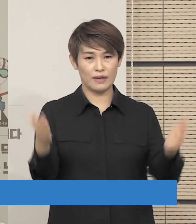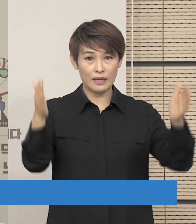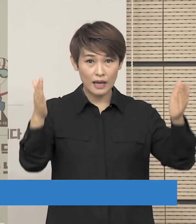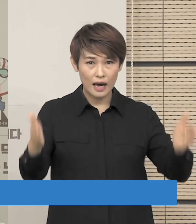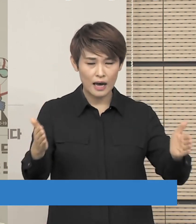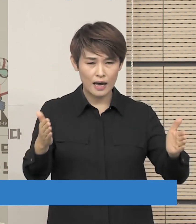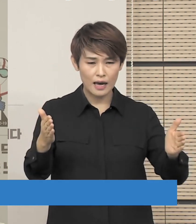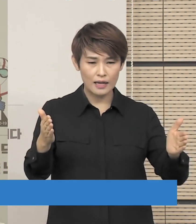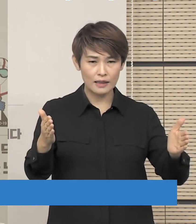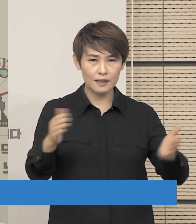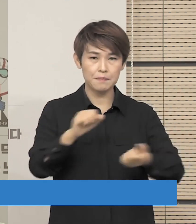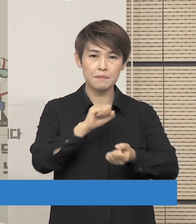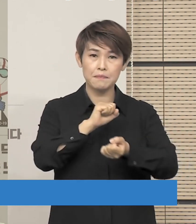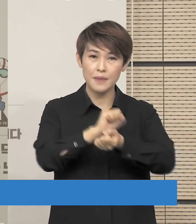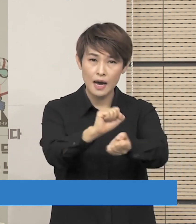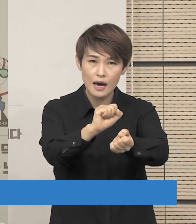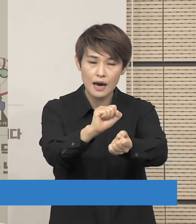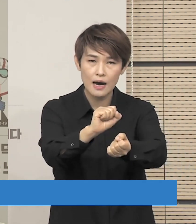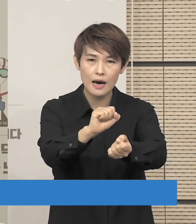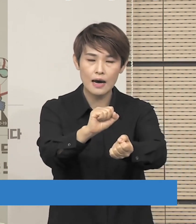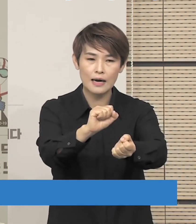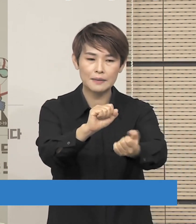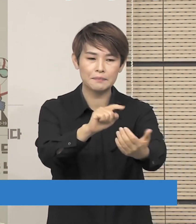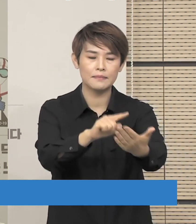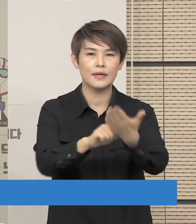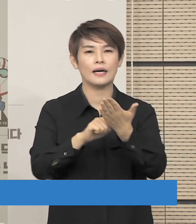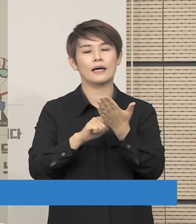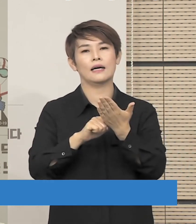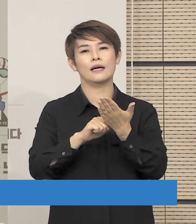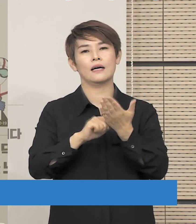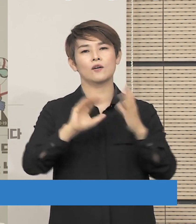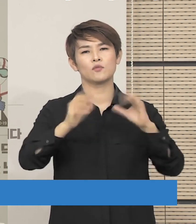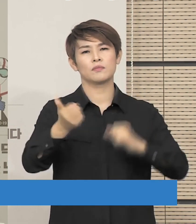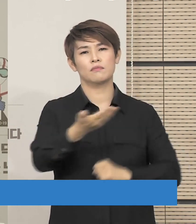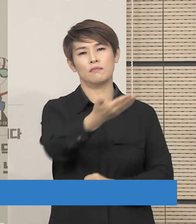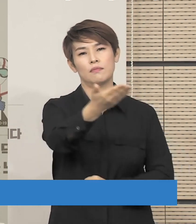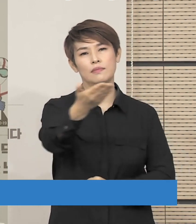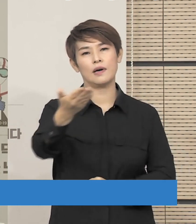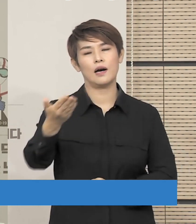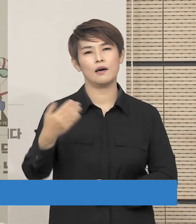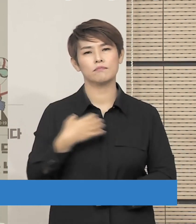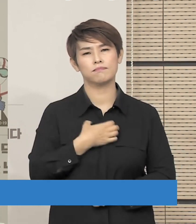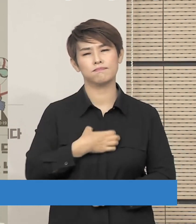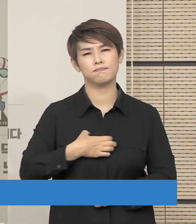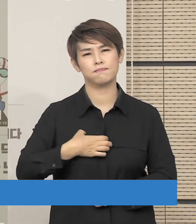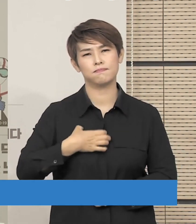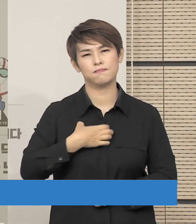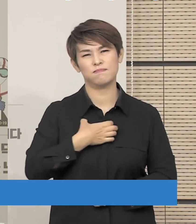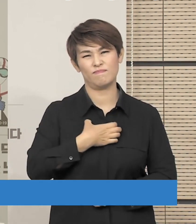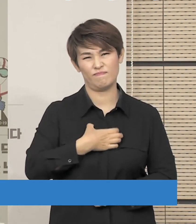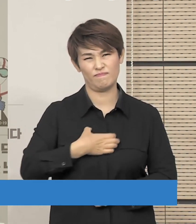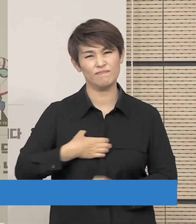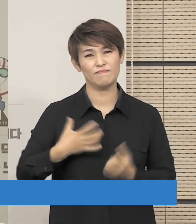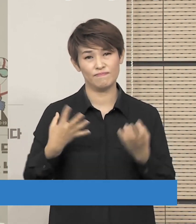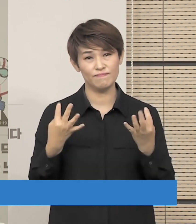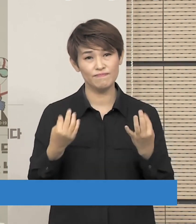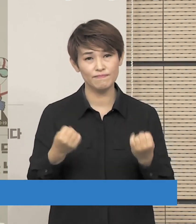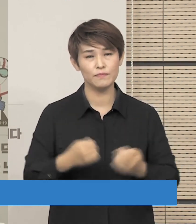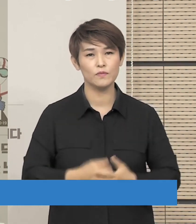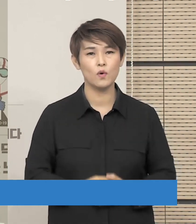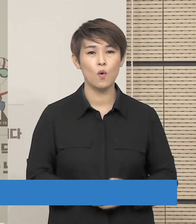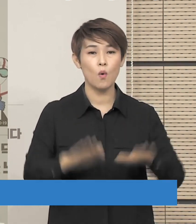사례가 밝혀지면서 아마 국민 여러분들께서 여러 가지 걱정이 많으시고 특히 오늘